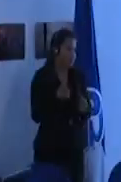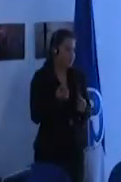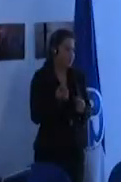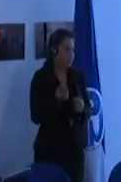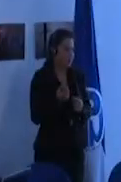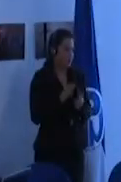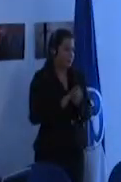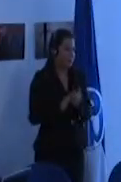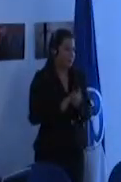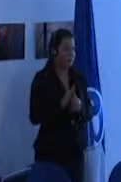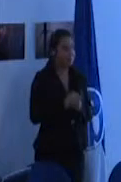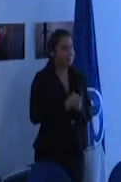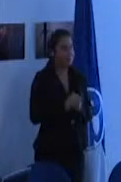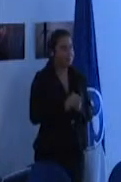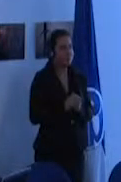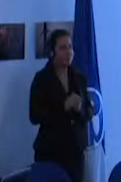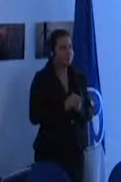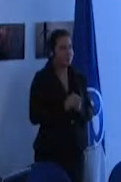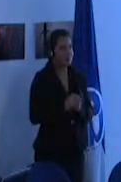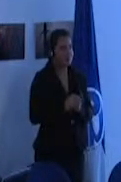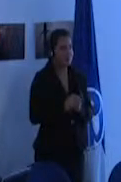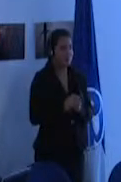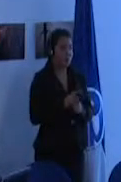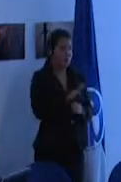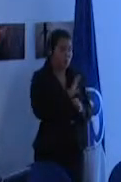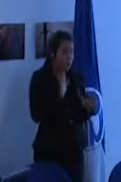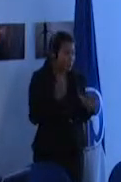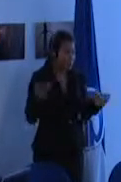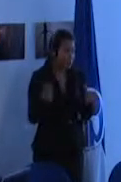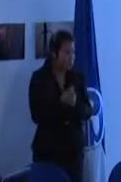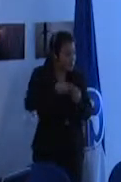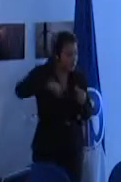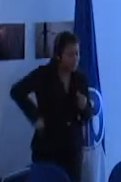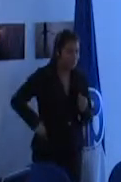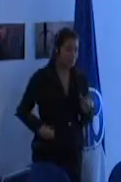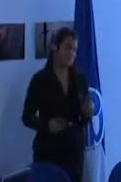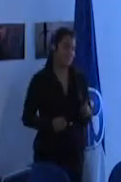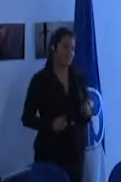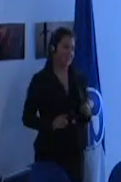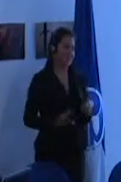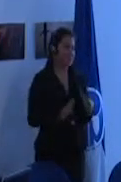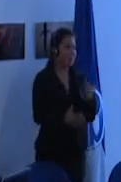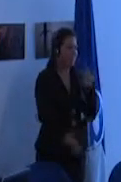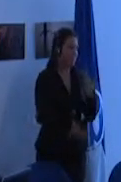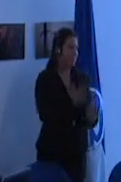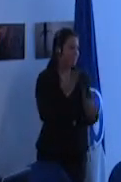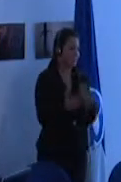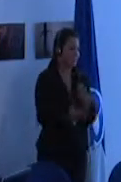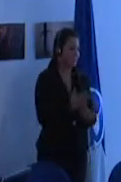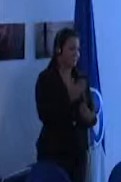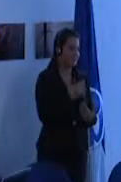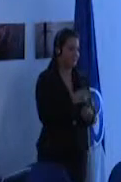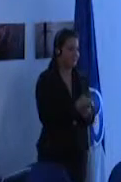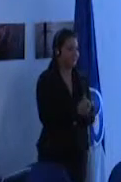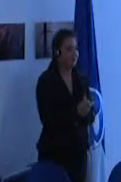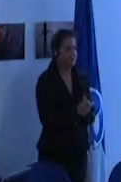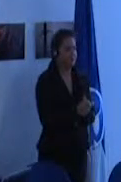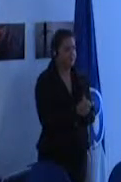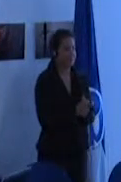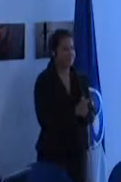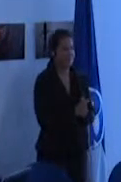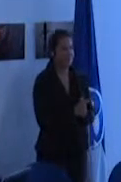solamente solamente puede darse en una escuela inclusiva pero esto tal vez sería muy fácil sería muy fácil que la escuela